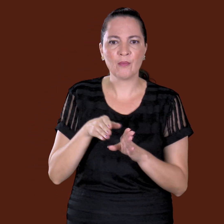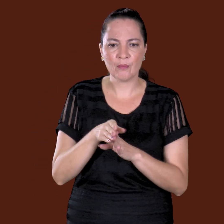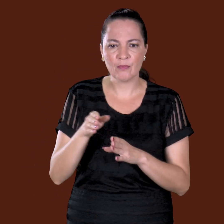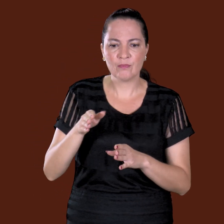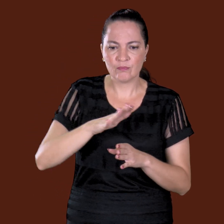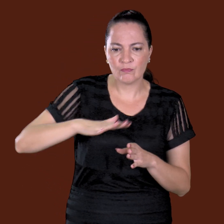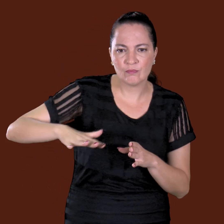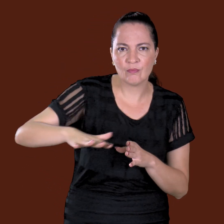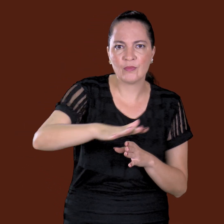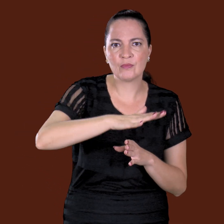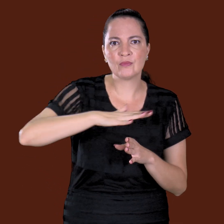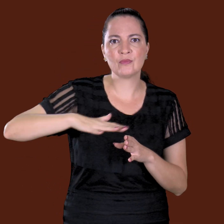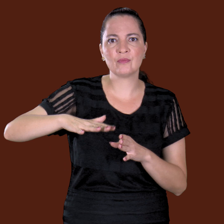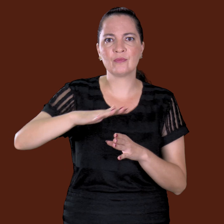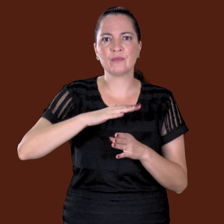Avena do João Balbino, lá perto do Sala.